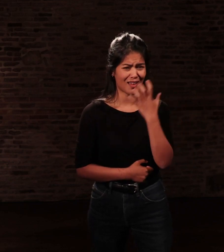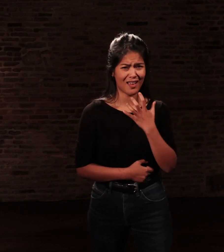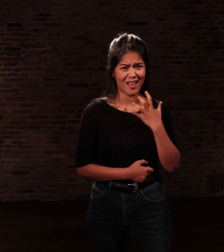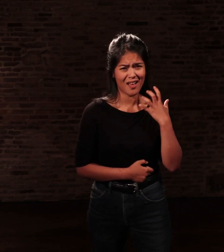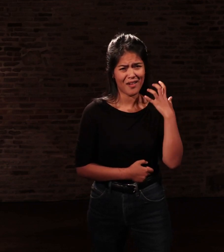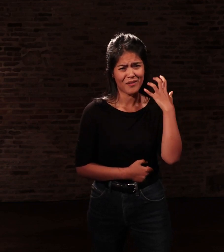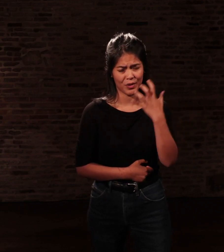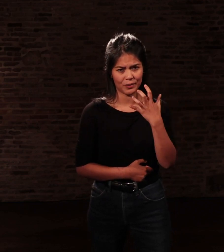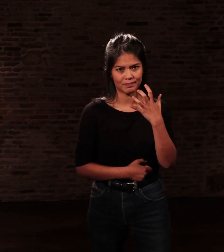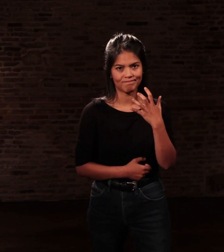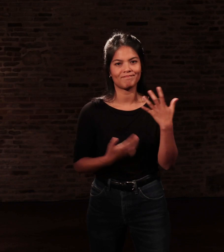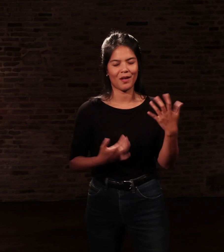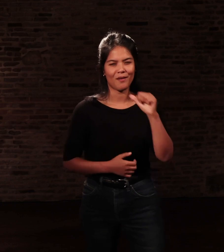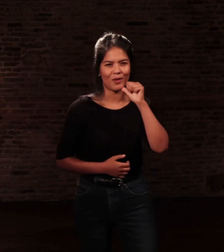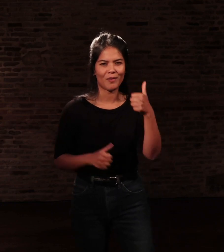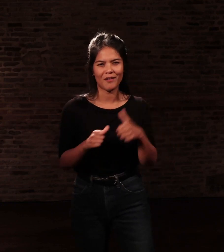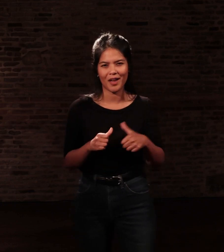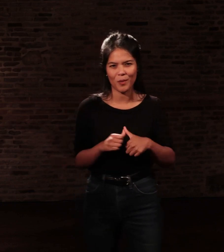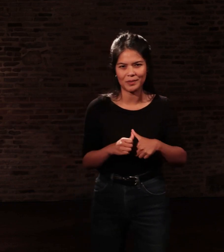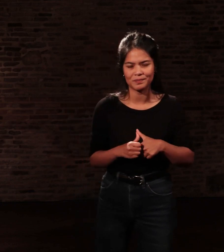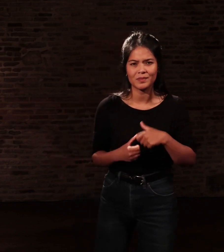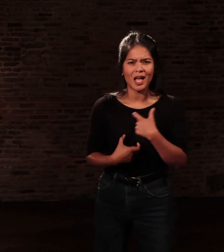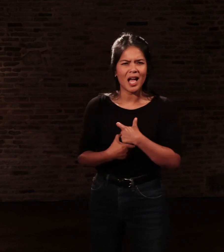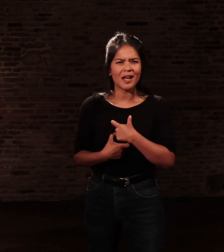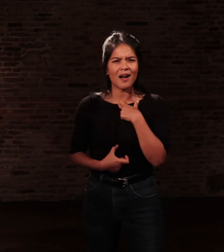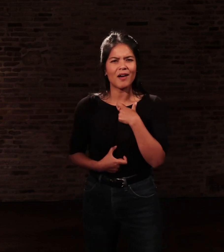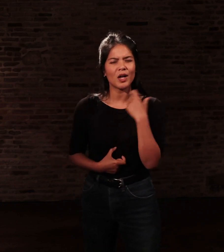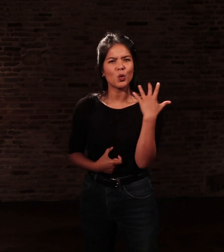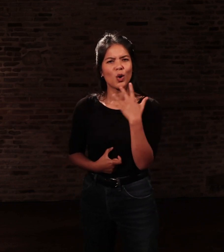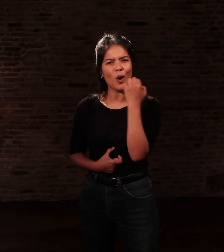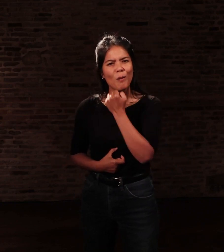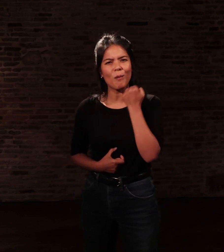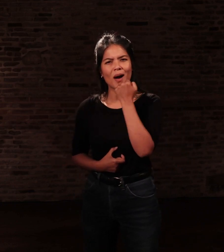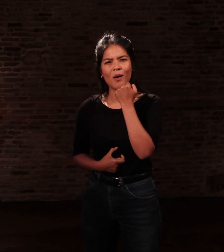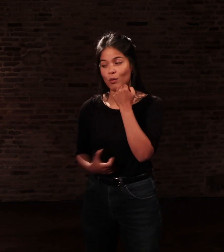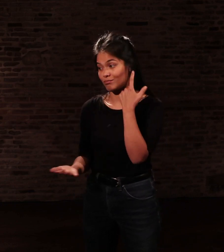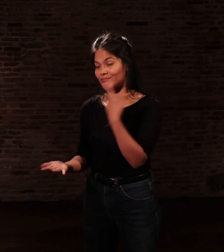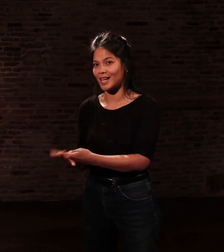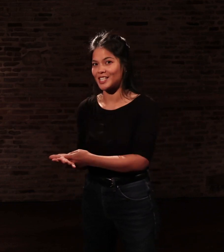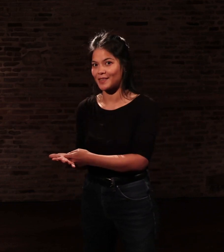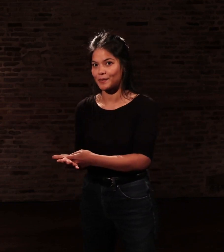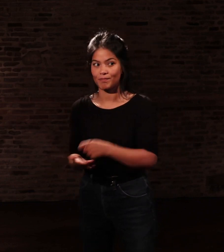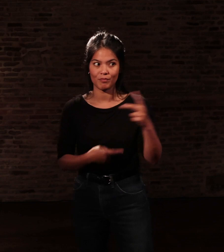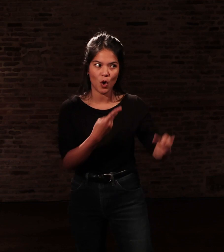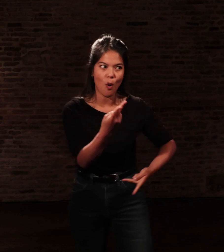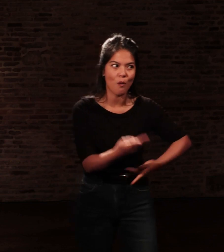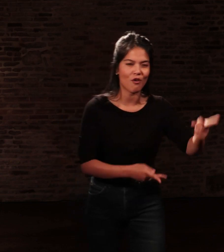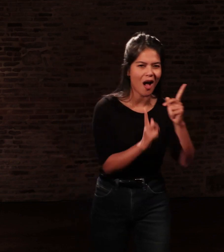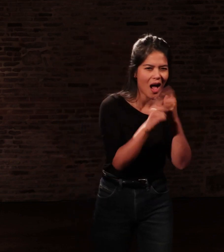Le lendemain, je lui fis parvenir anonymement une discrète cravate marron. Quelques jours plus